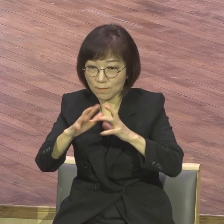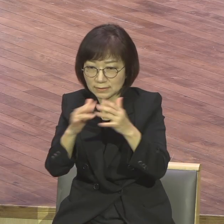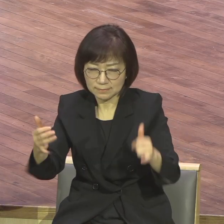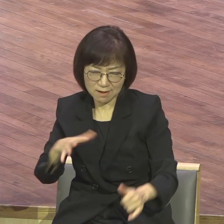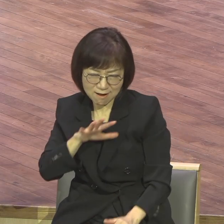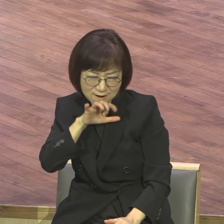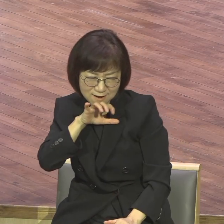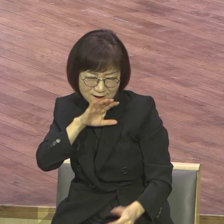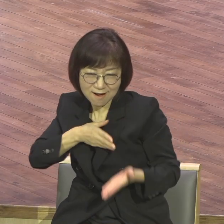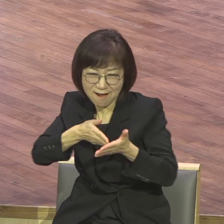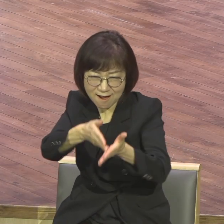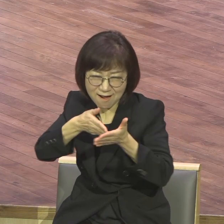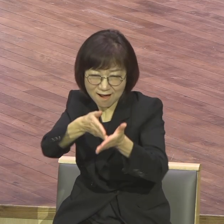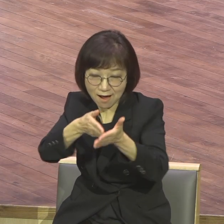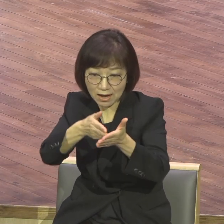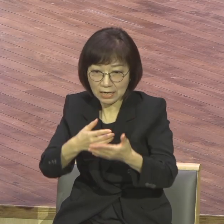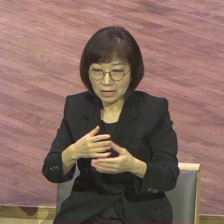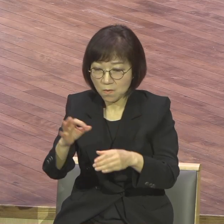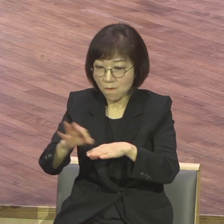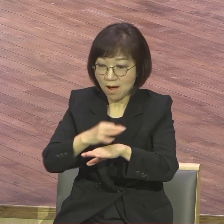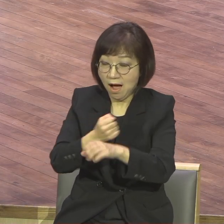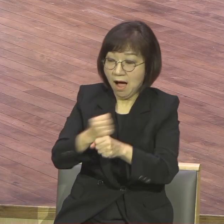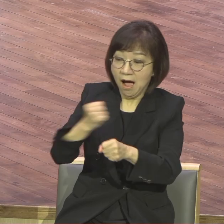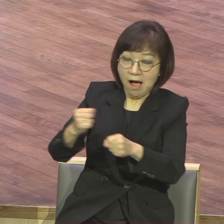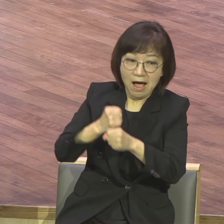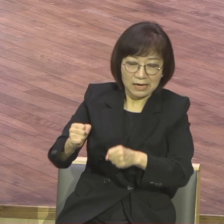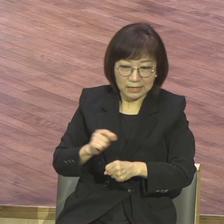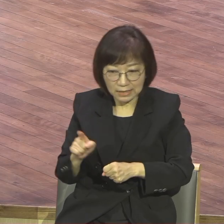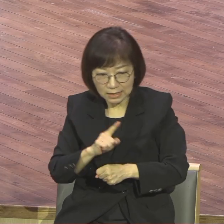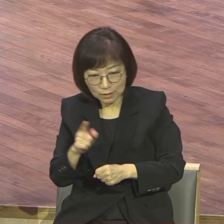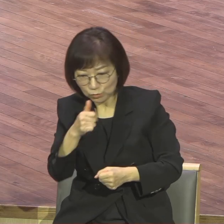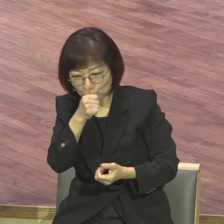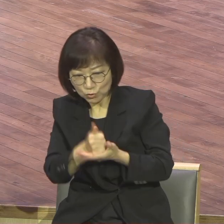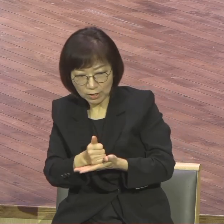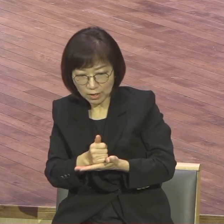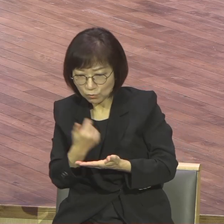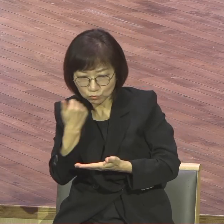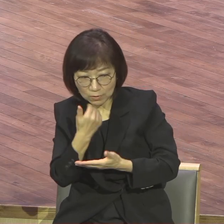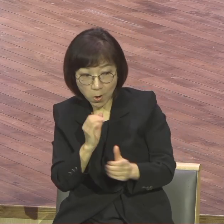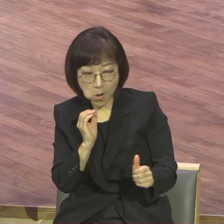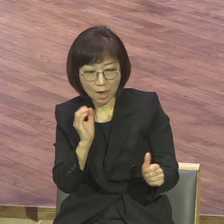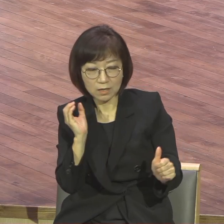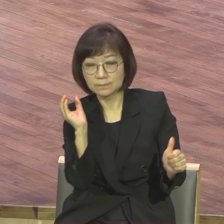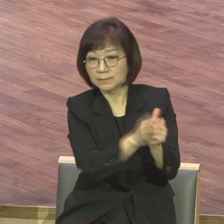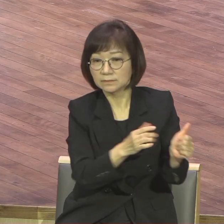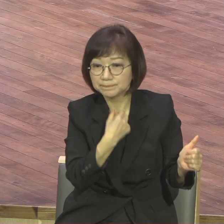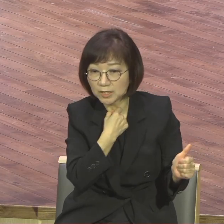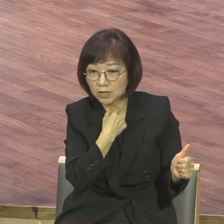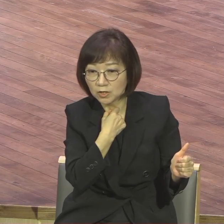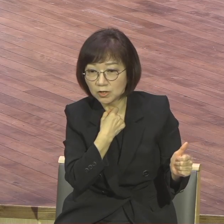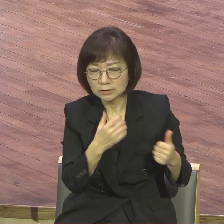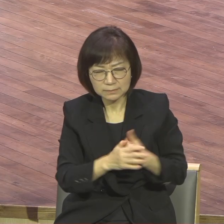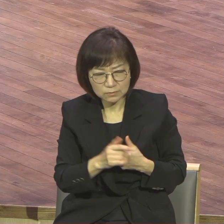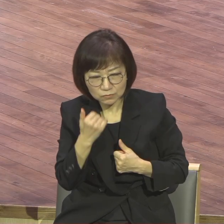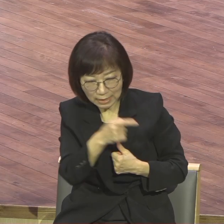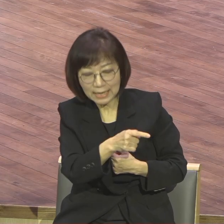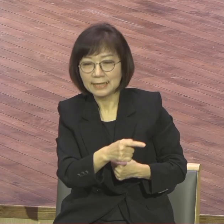그래서 거짓으로 저 기독교인들이 불을 질렀다. 기독교인들에게